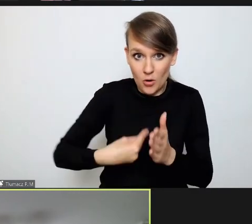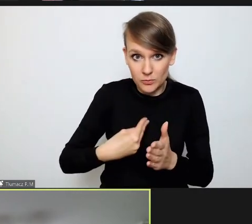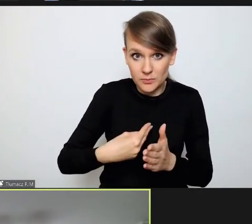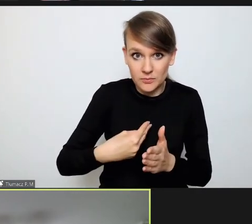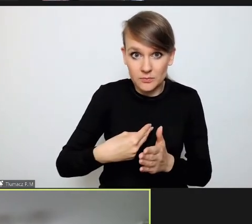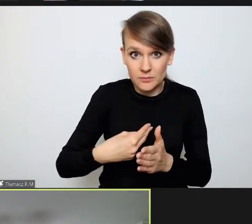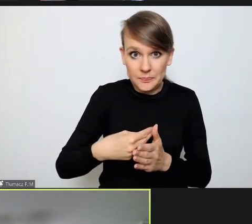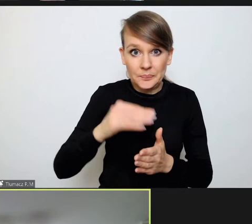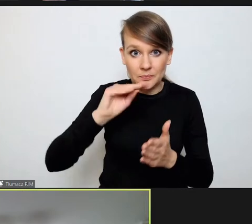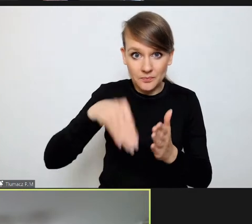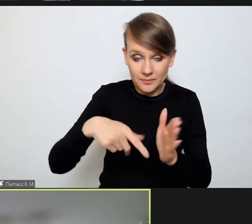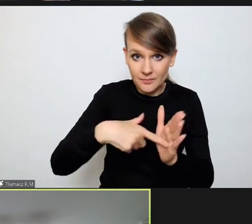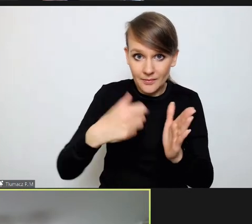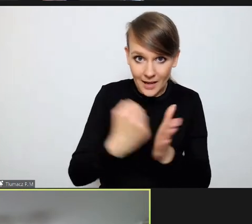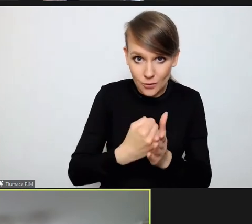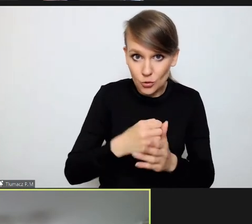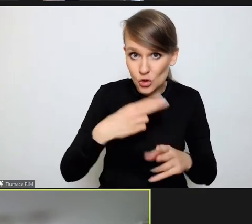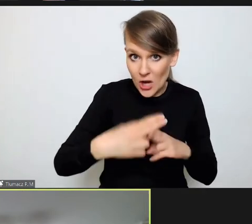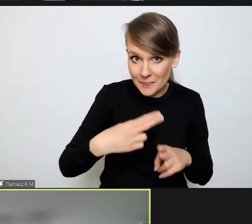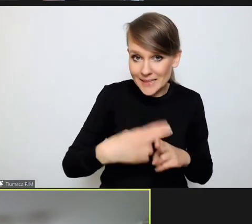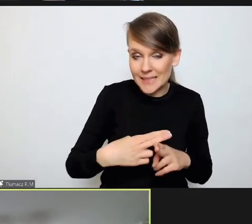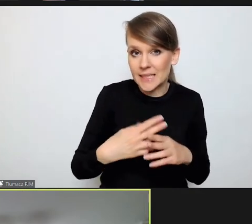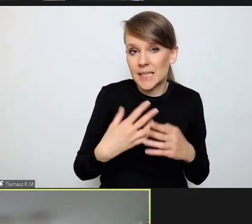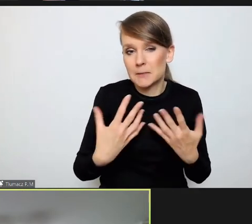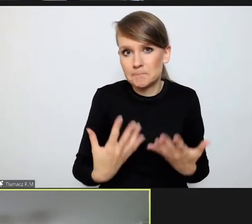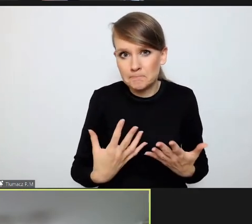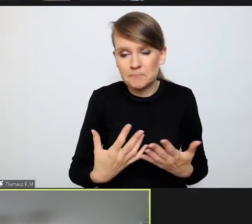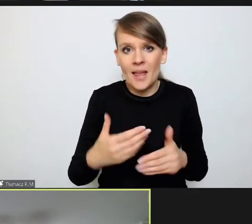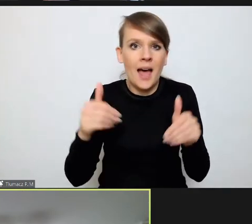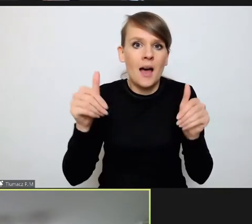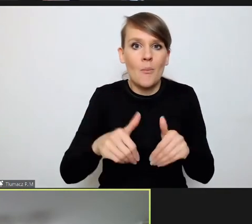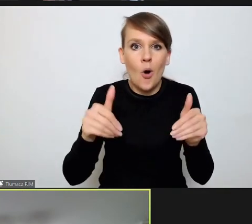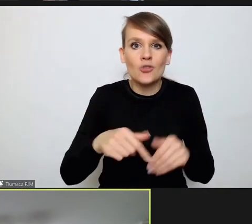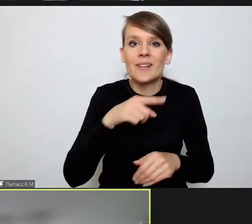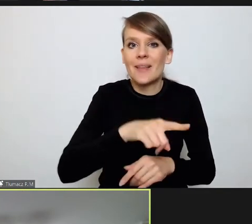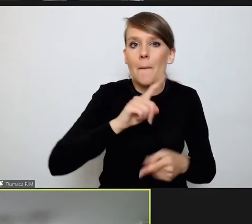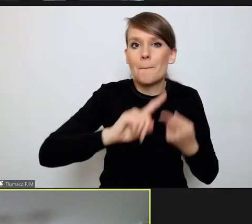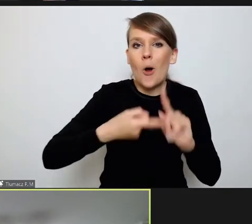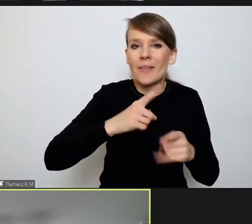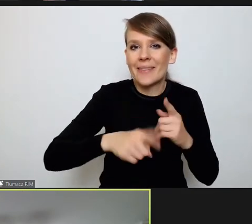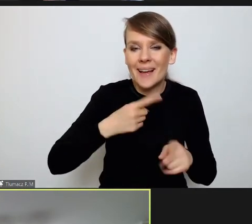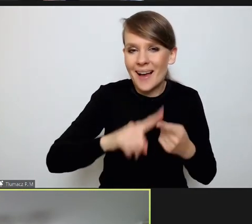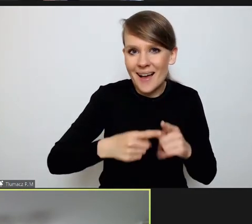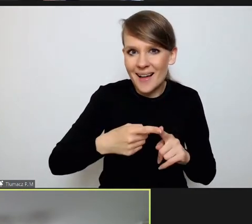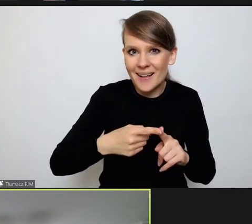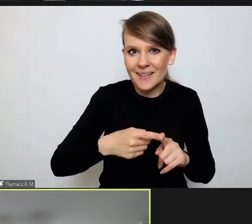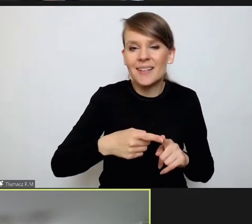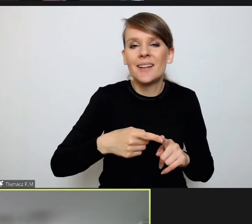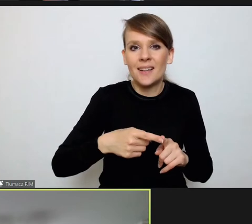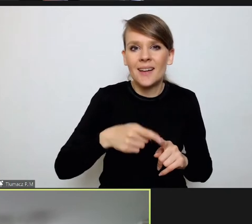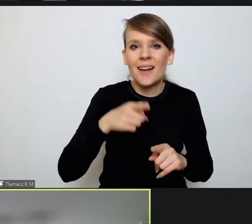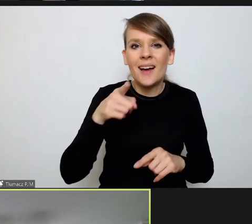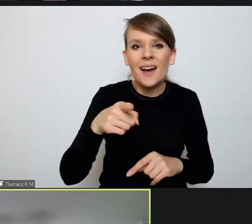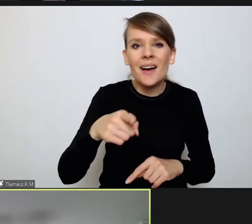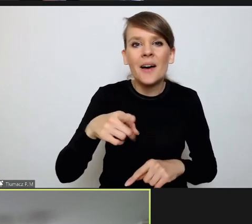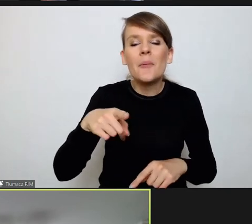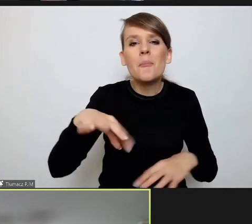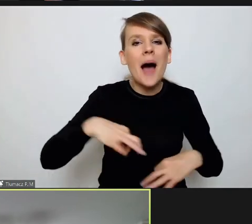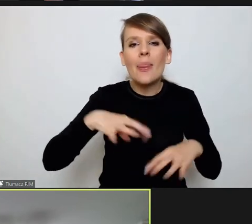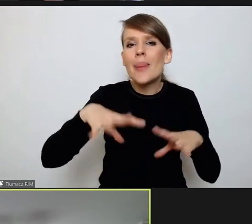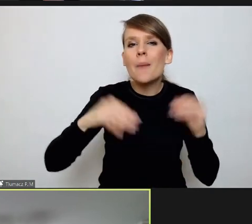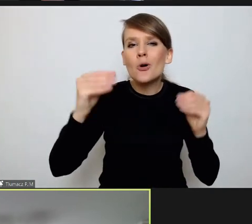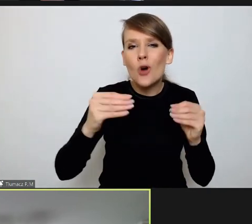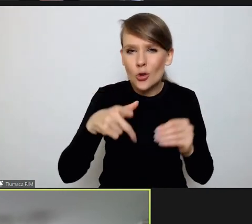statutem rzymskim. Czy nie jest tak, że ta polityka, o której wspomniał pan na samym